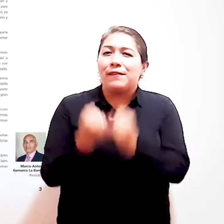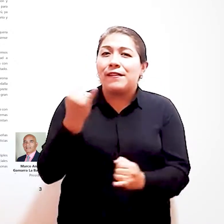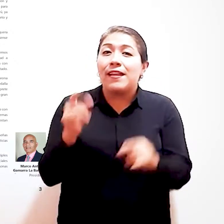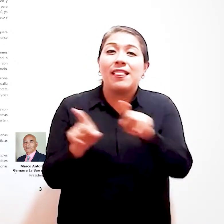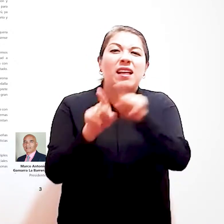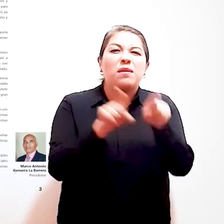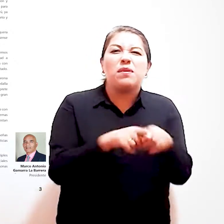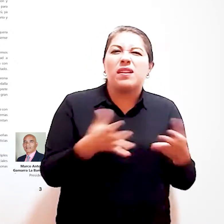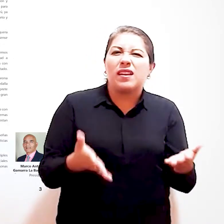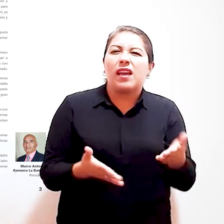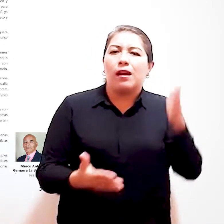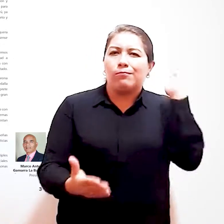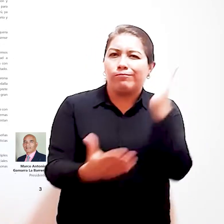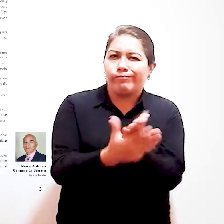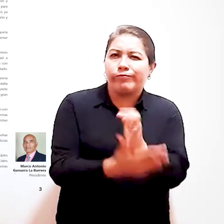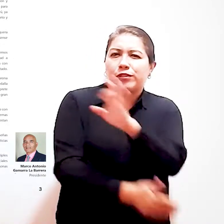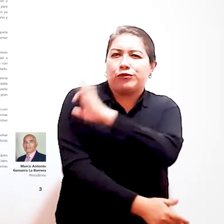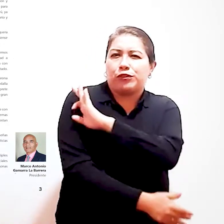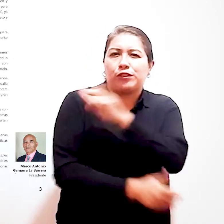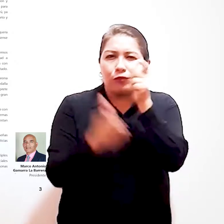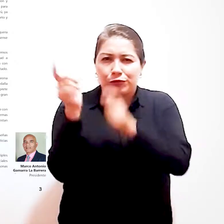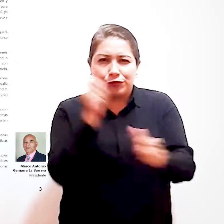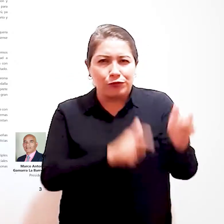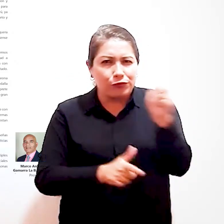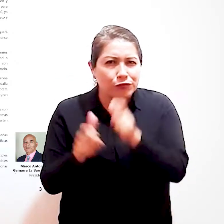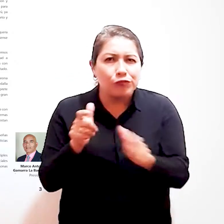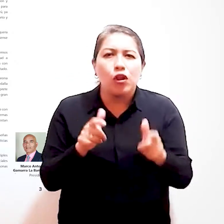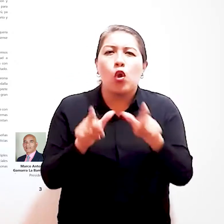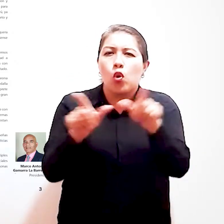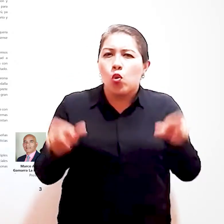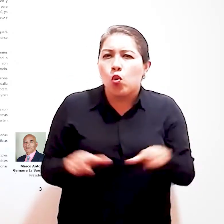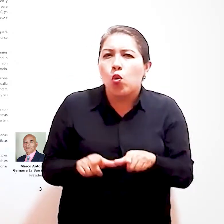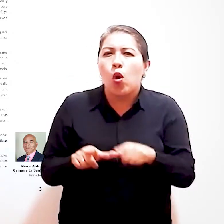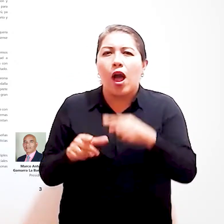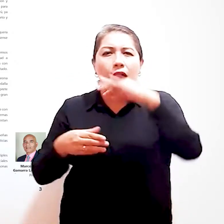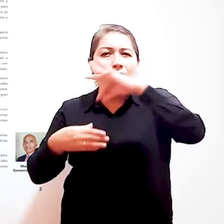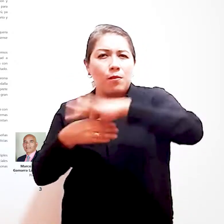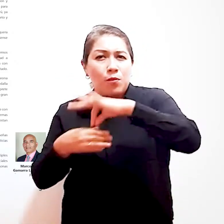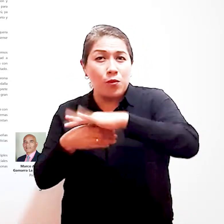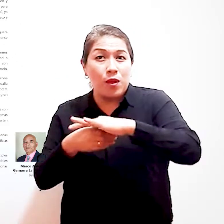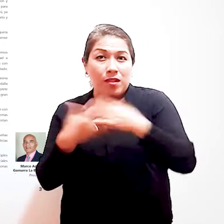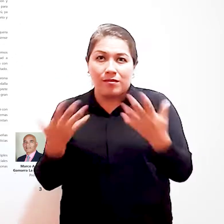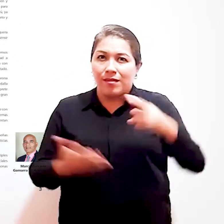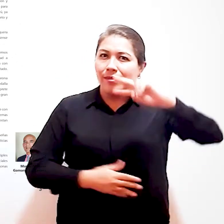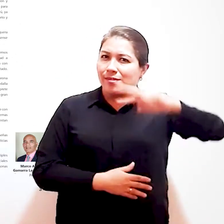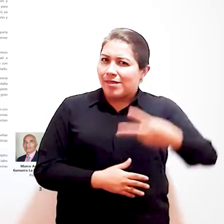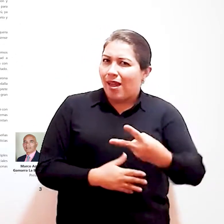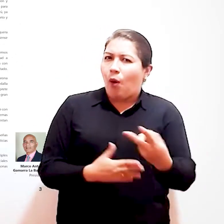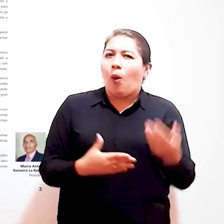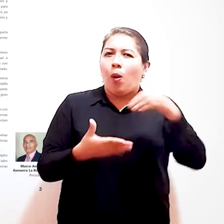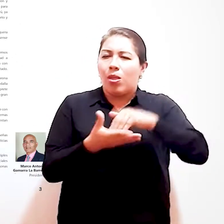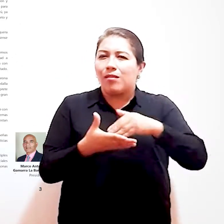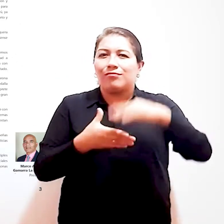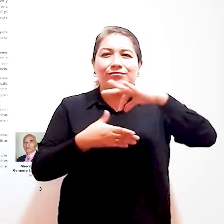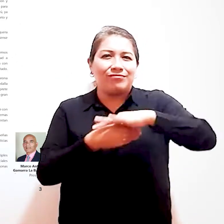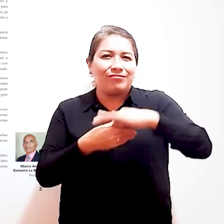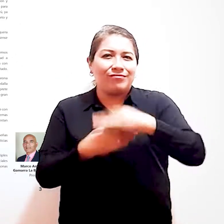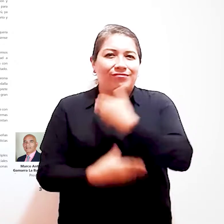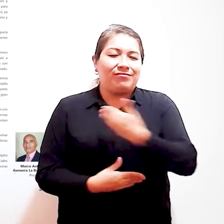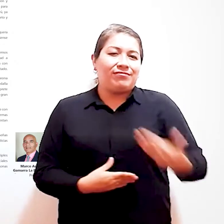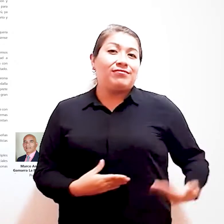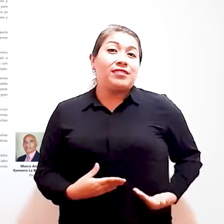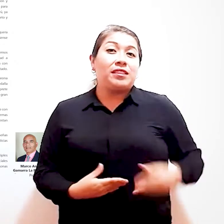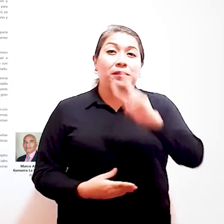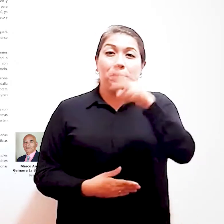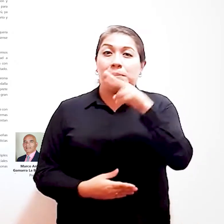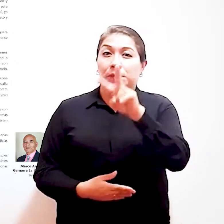Finalmente, las acciones de fiscalización que realizamos en los múltiples centros de votación durante la segunda vuelta de las elecciones